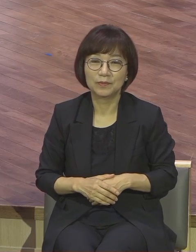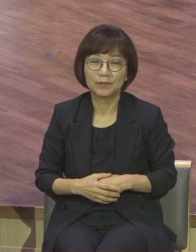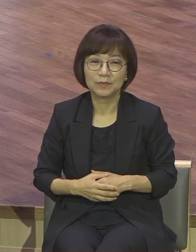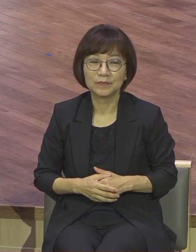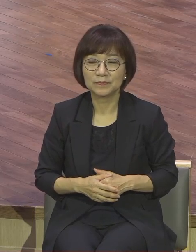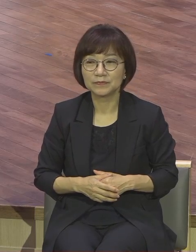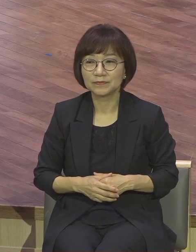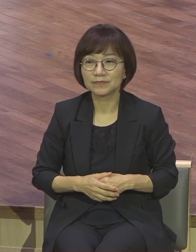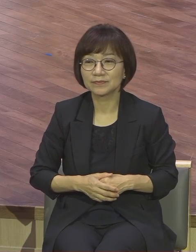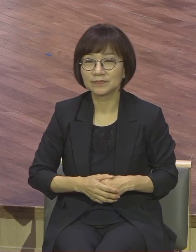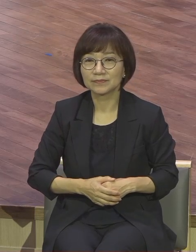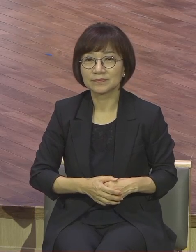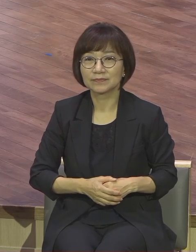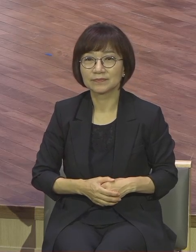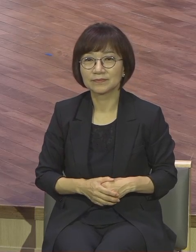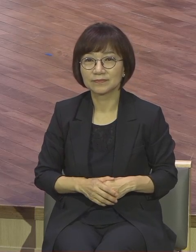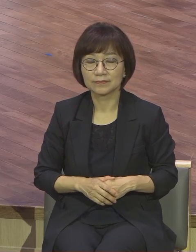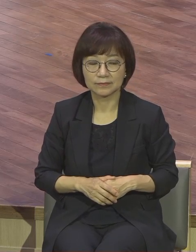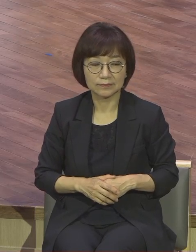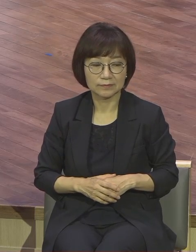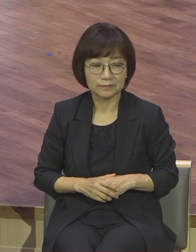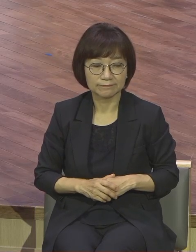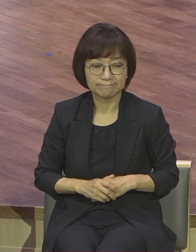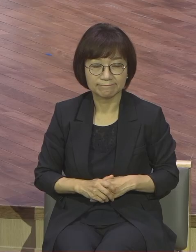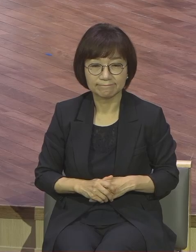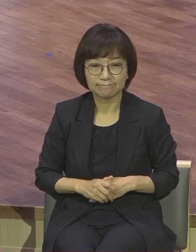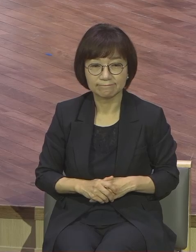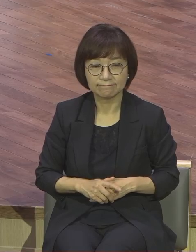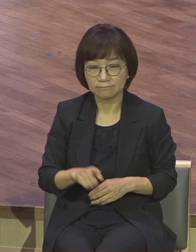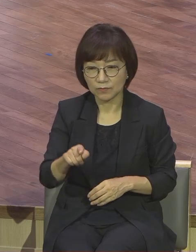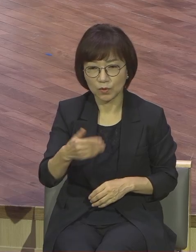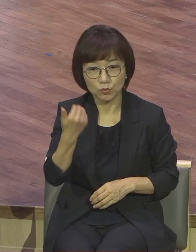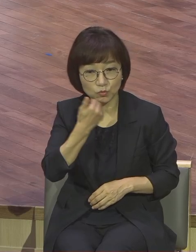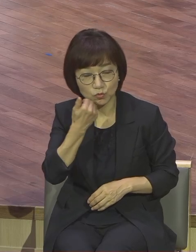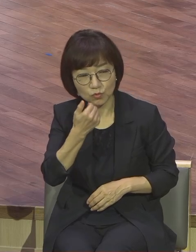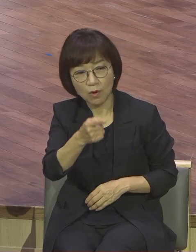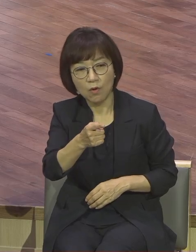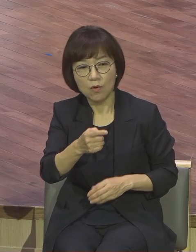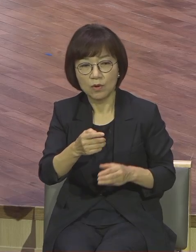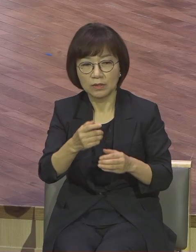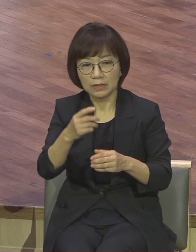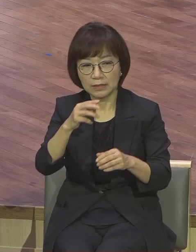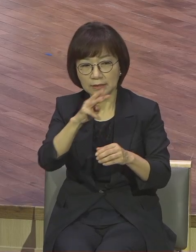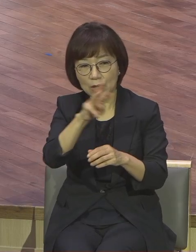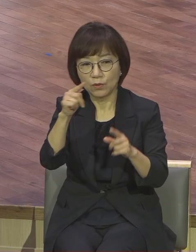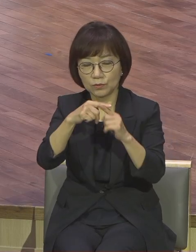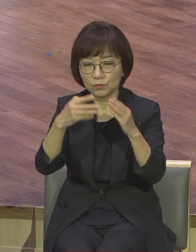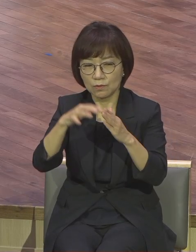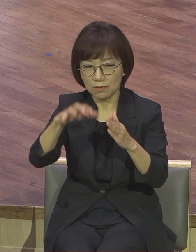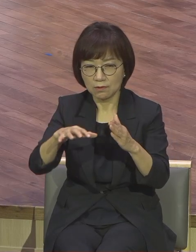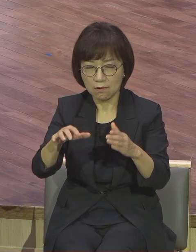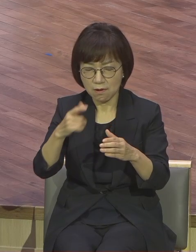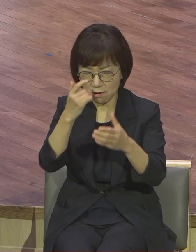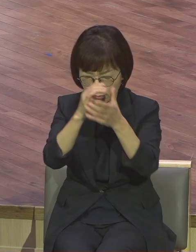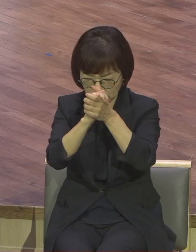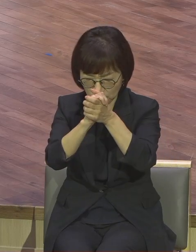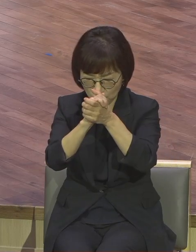외운 게 누구는 기도 많이 한다 그럼 끝나고 그 사람 땅에 매이면 하늘에 매입니다 모든 분들이 저분을 기도